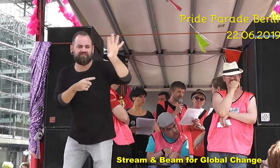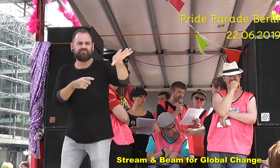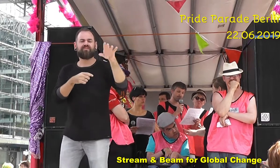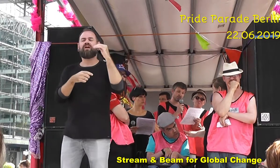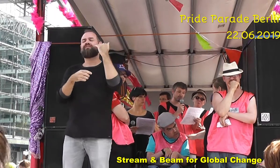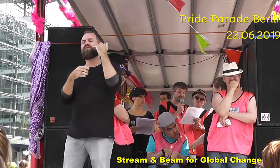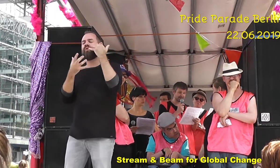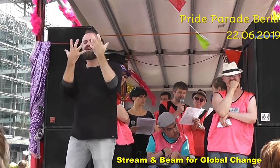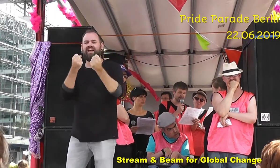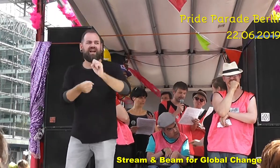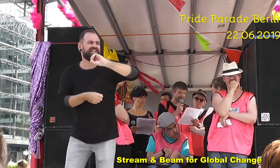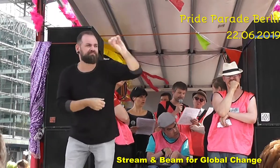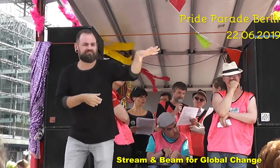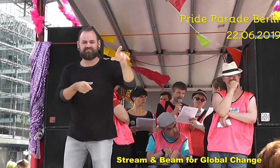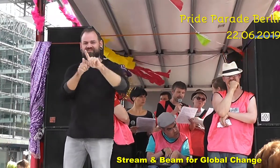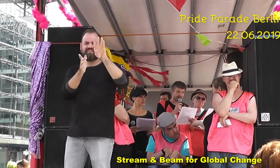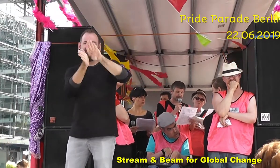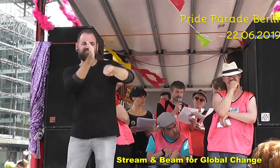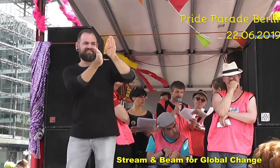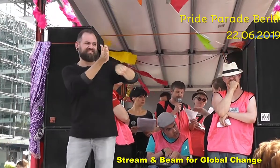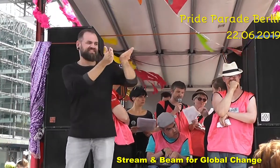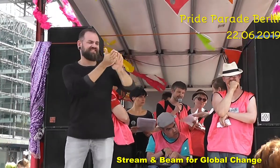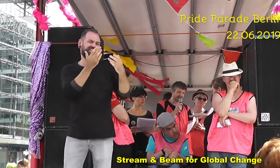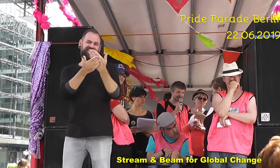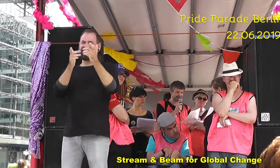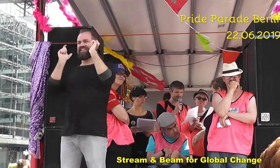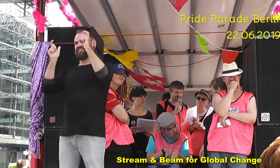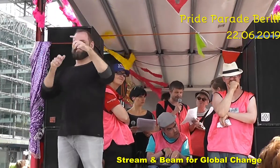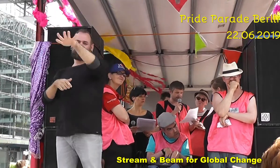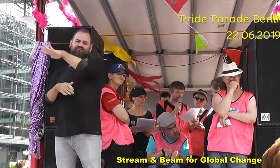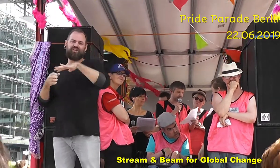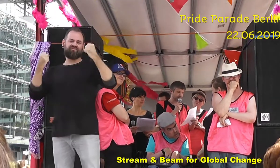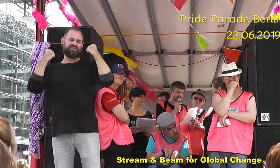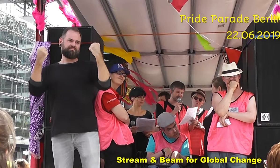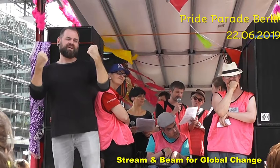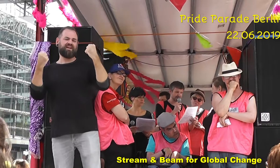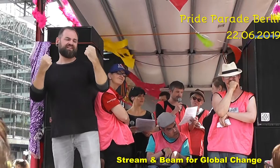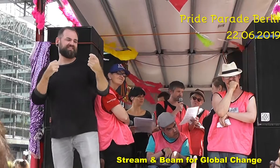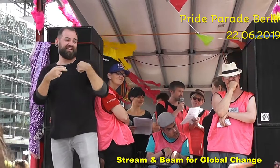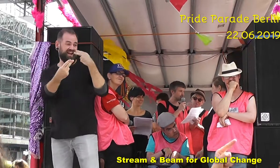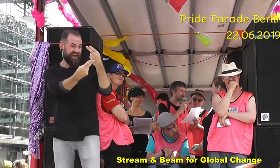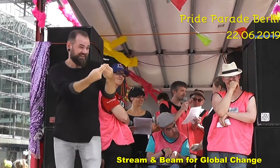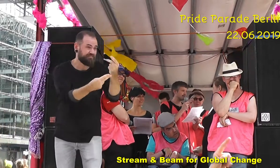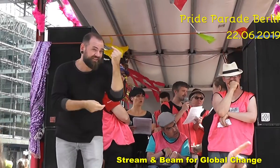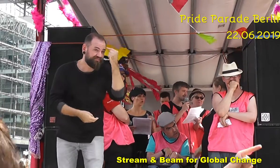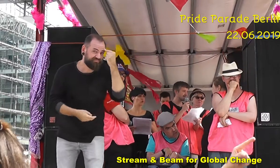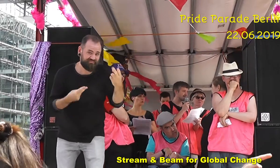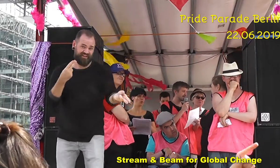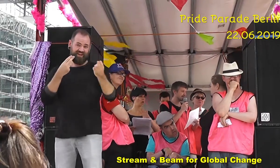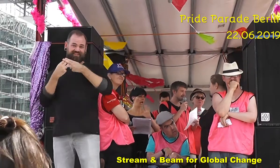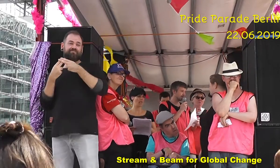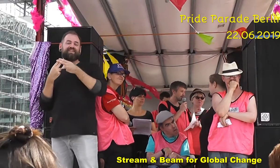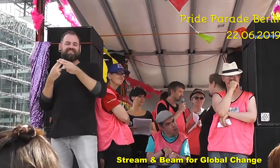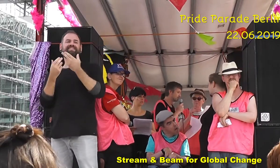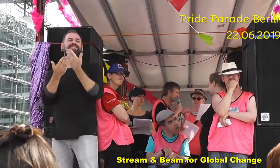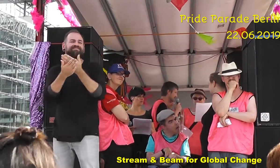die Menschen, die die Norm bestimmen, das Leben leichter. Sie müssen sich da nicht ändern. Sie müssen sich da nicht mit Menschen auseinandersetzen,